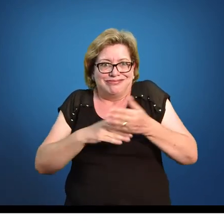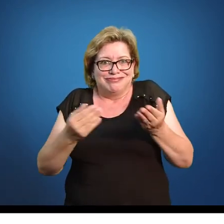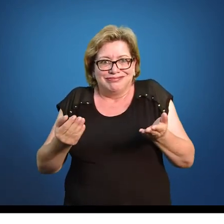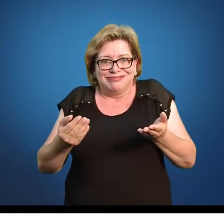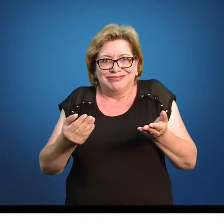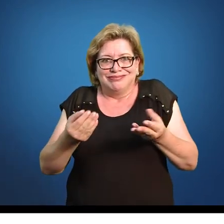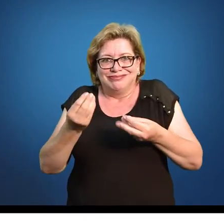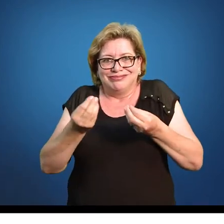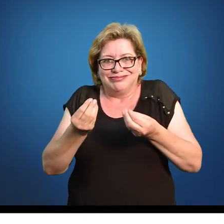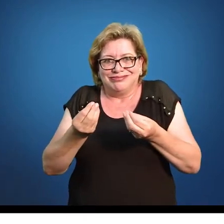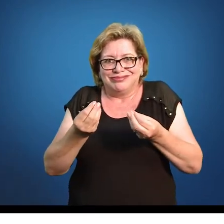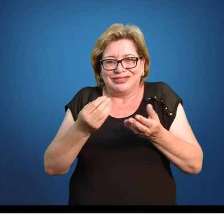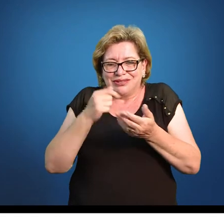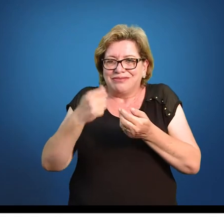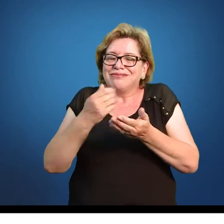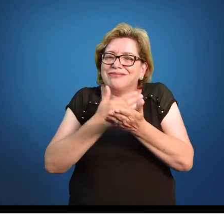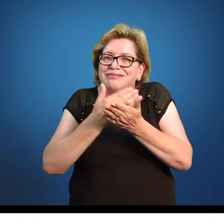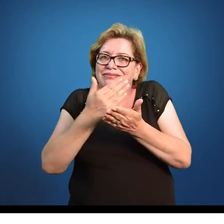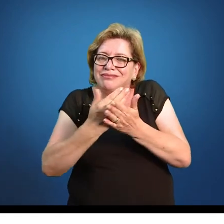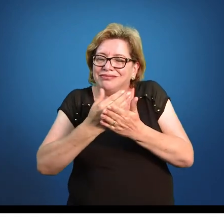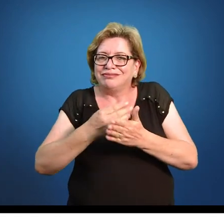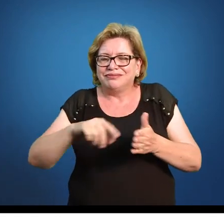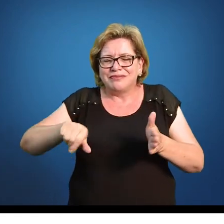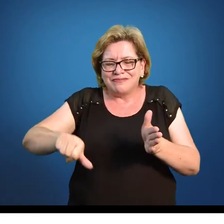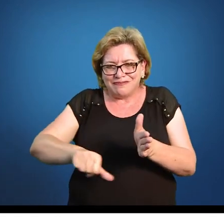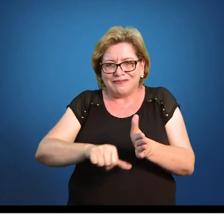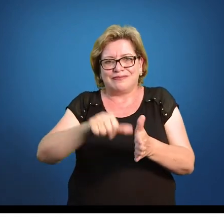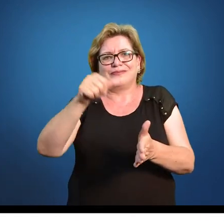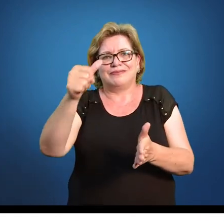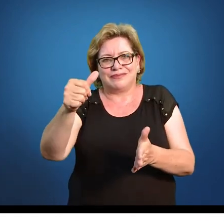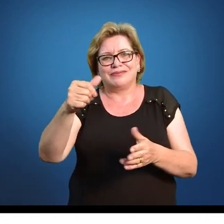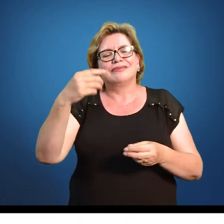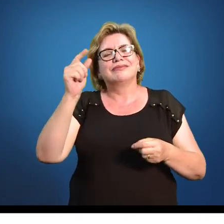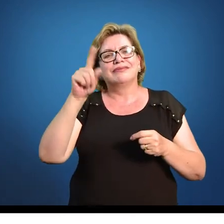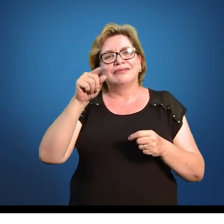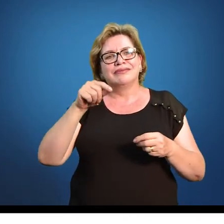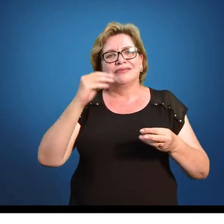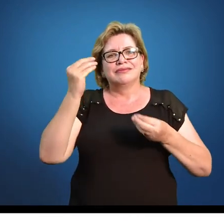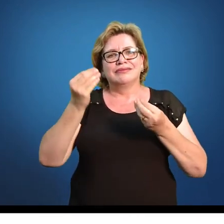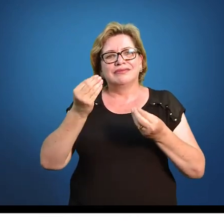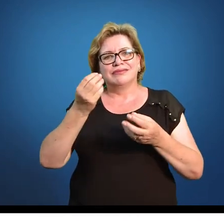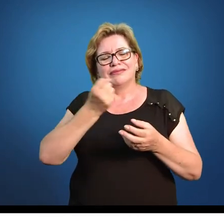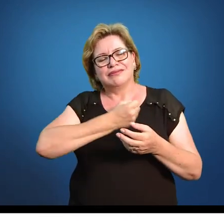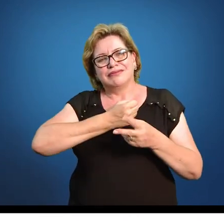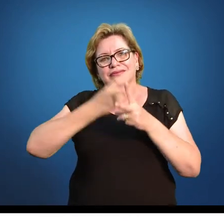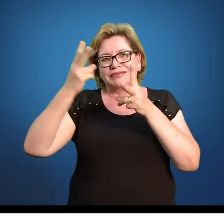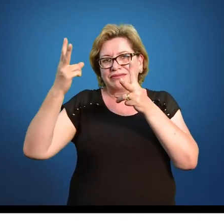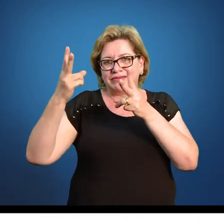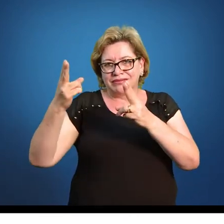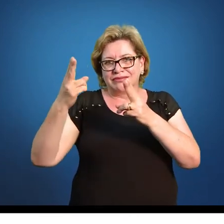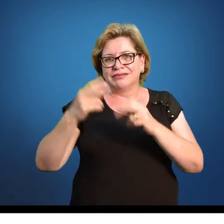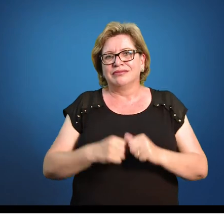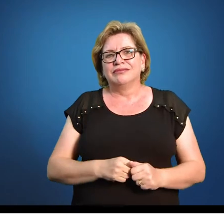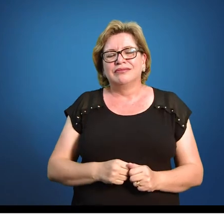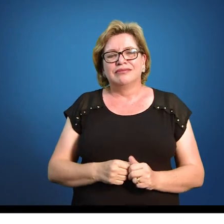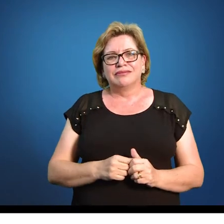um começo. Então, sempre o número que tiver aqui é o número que vai aparecer aqui, porque